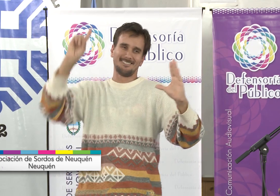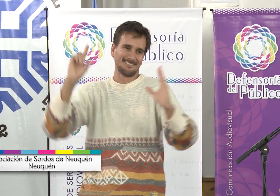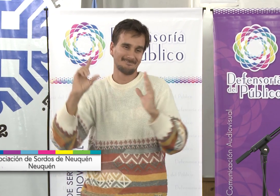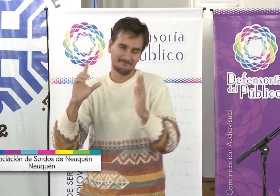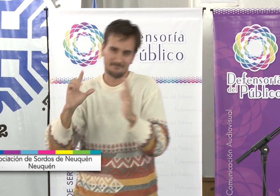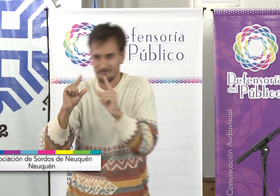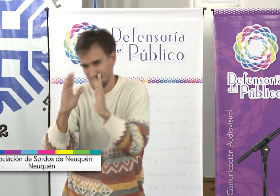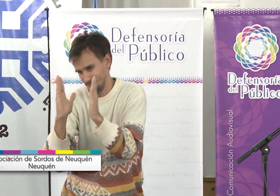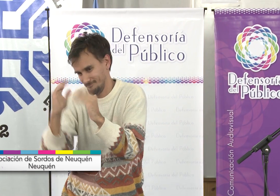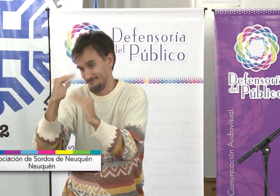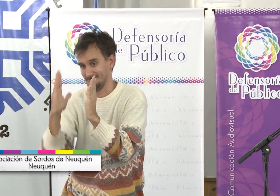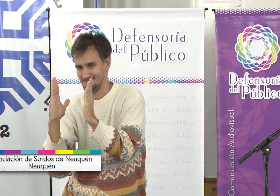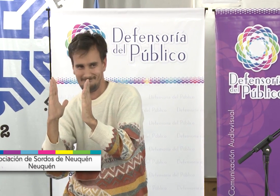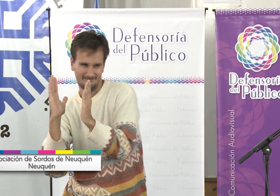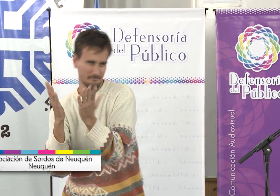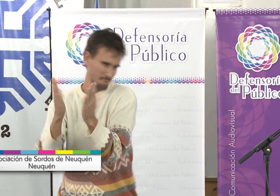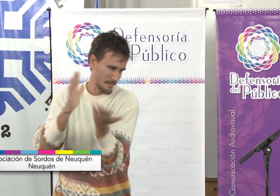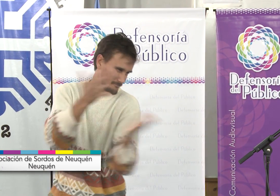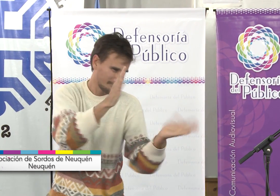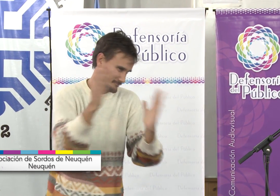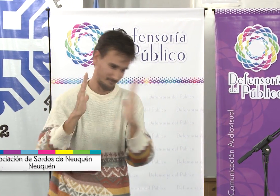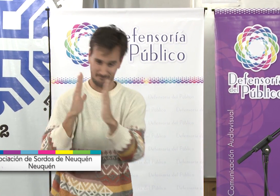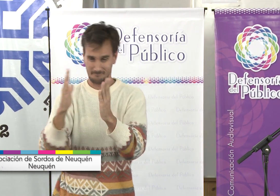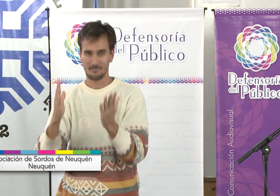eso. No queremos cubrir toda la pantalla, sino agrandarlo un poquito más.